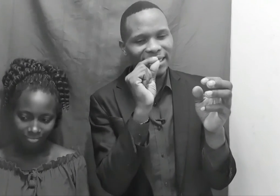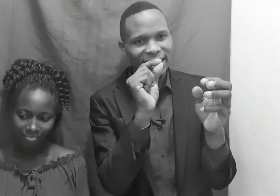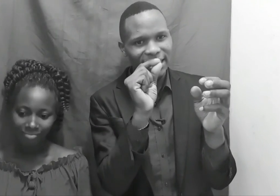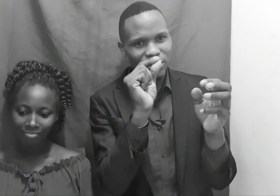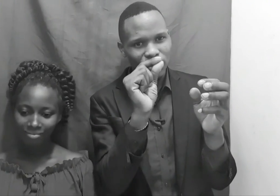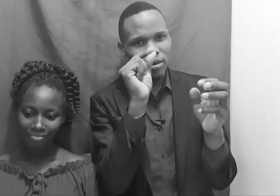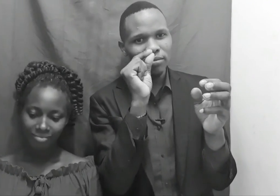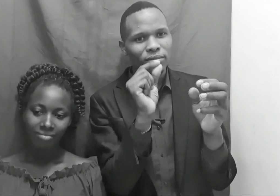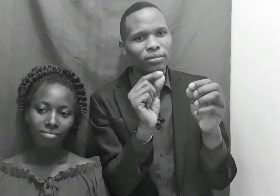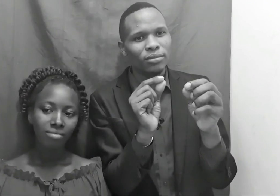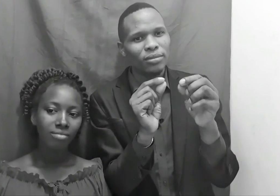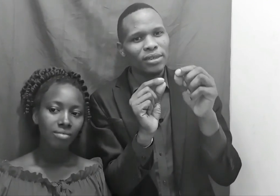sikilizwe,